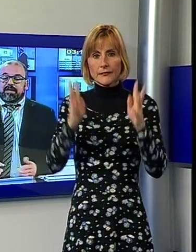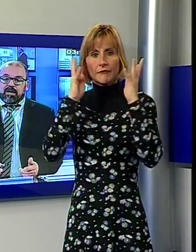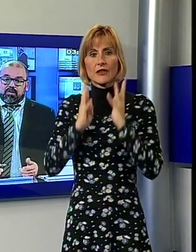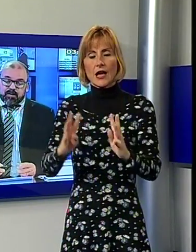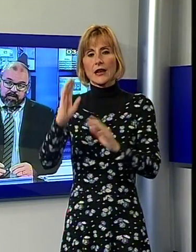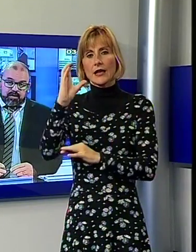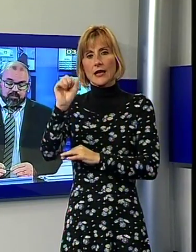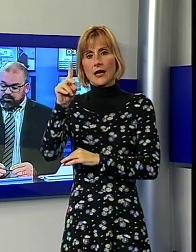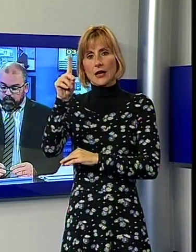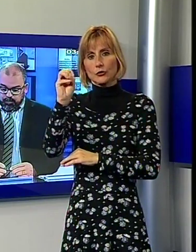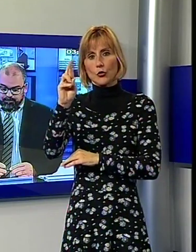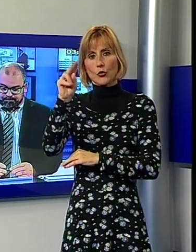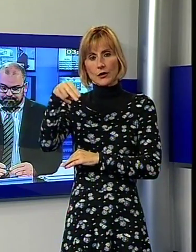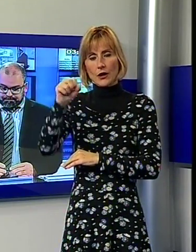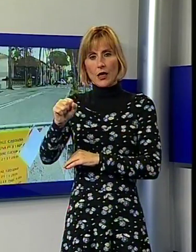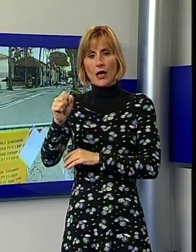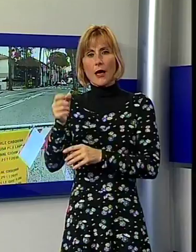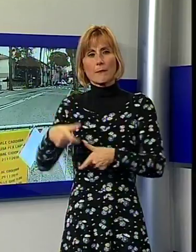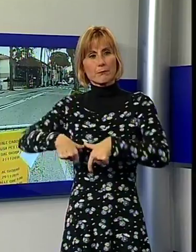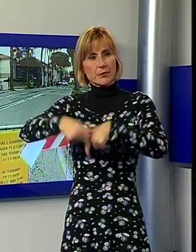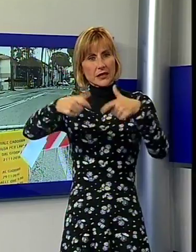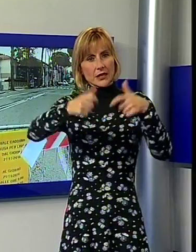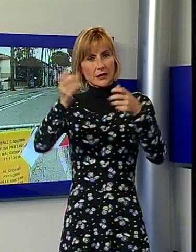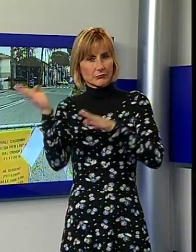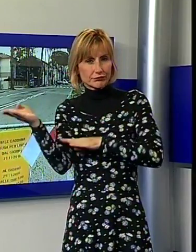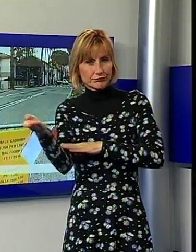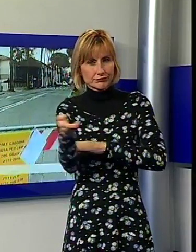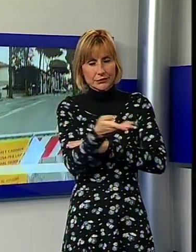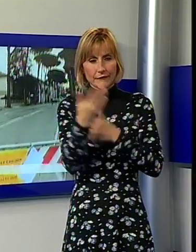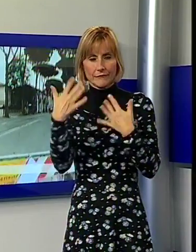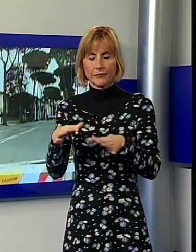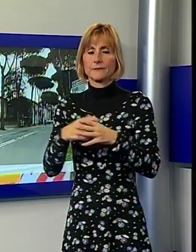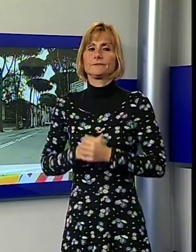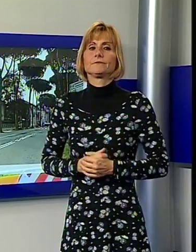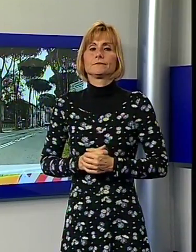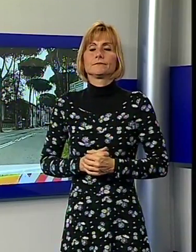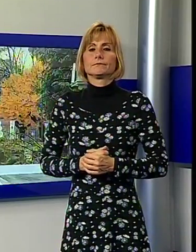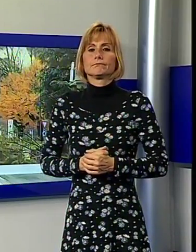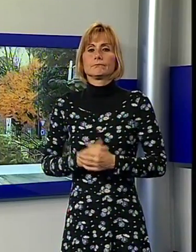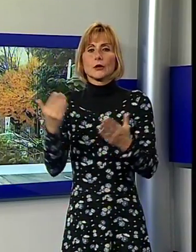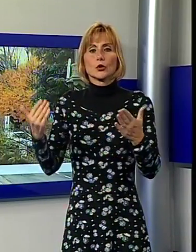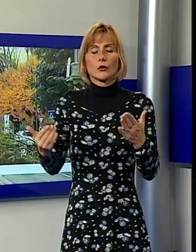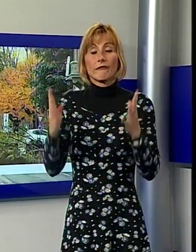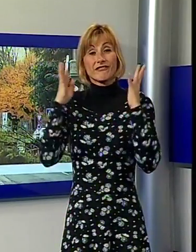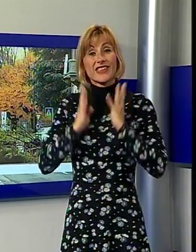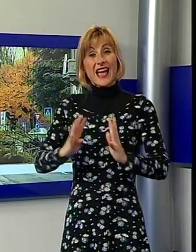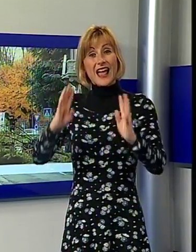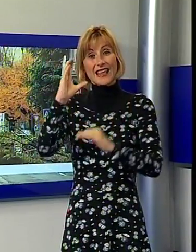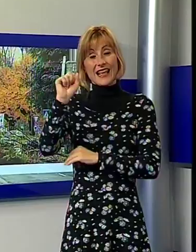taglio dei pini, purtroppo. Sono iniziati gli interventi per la riqualificazione di Viale Cadorna. I